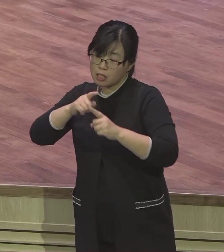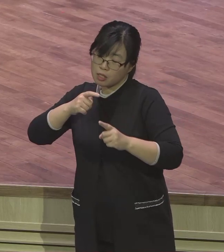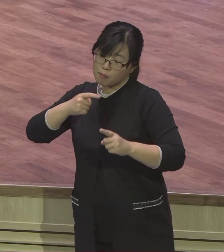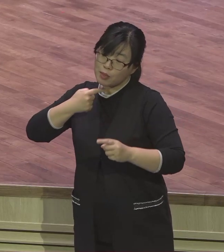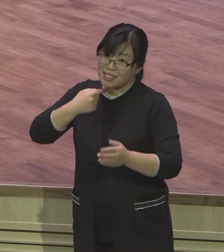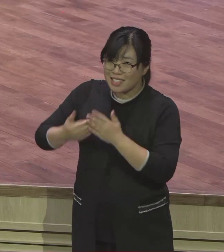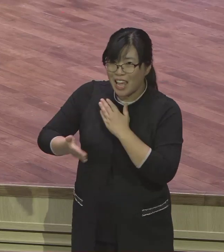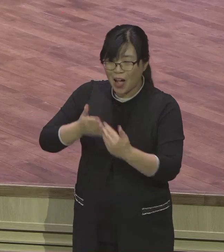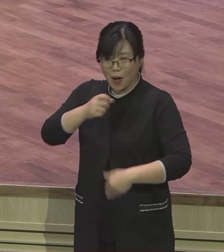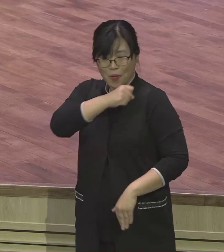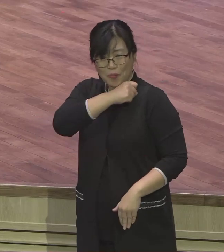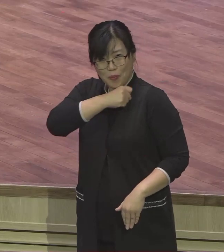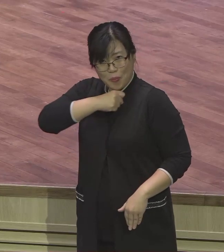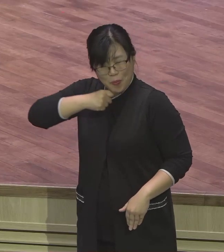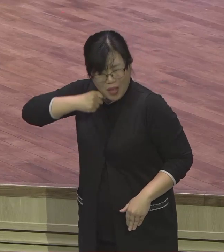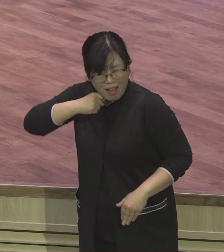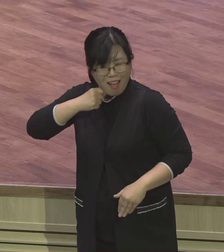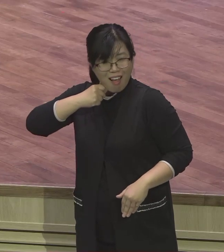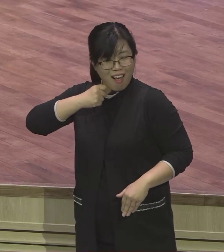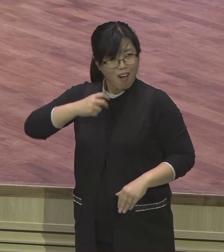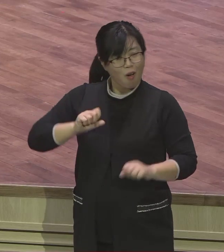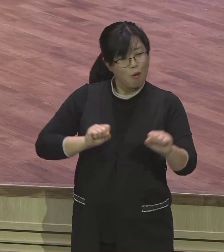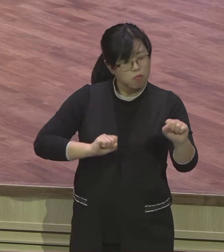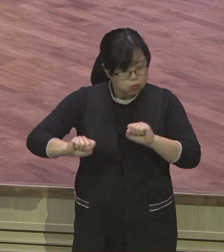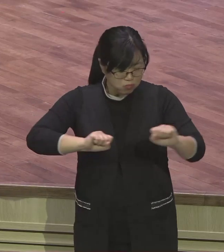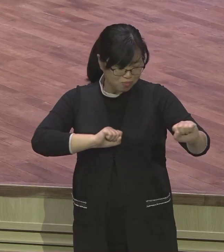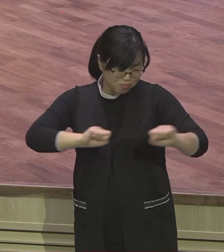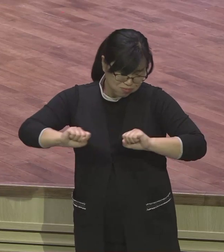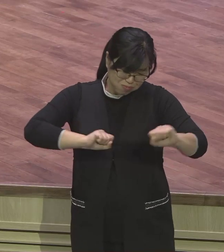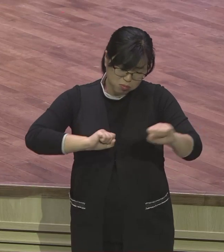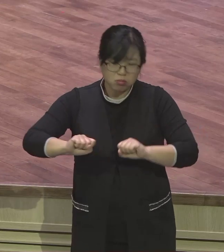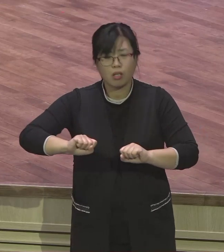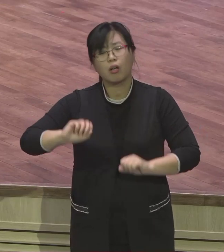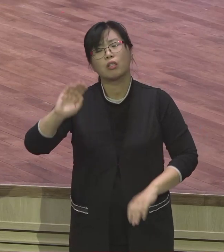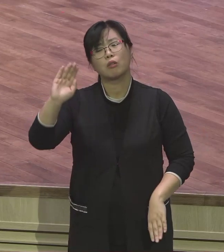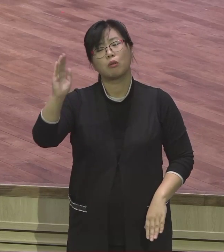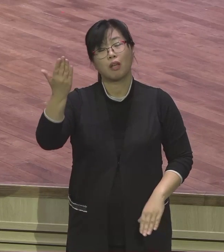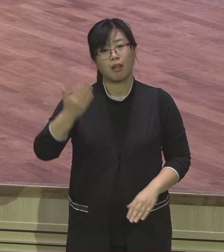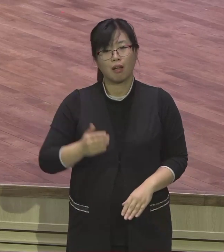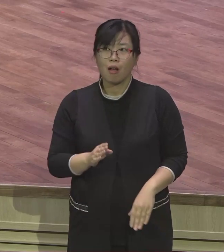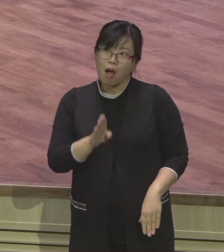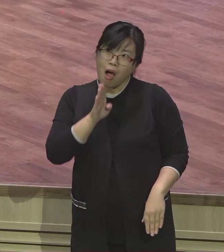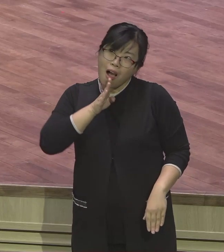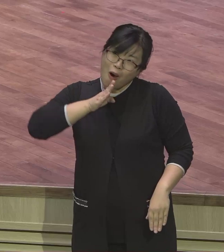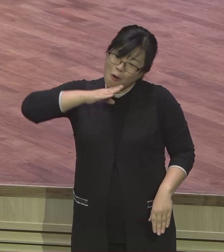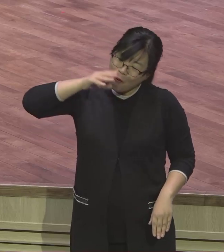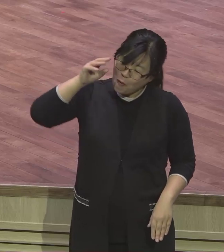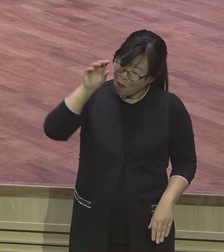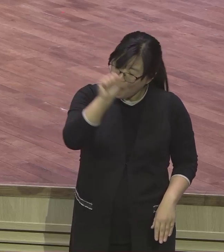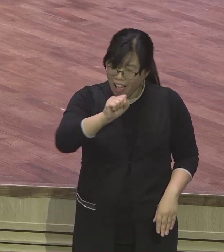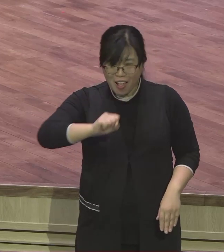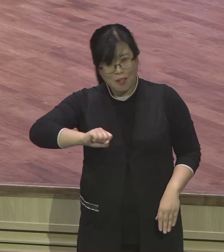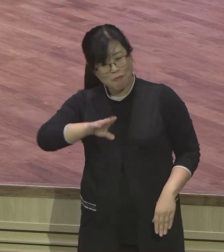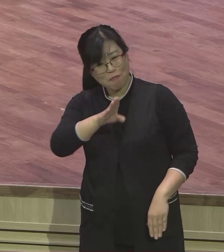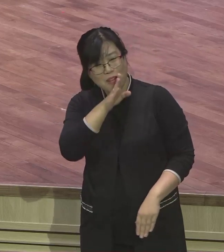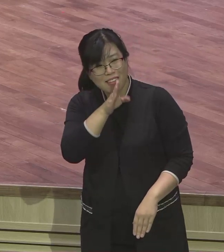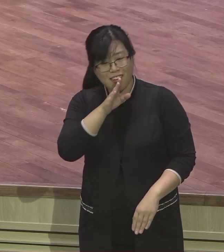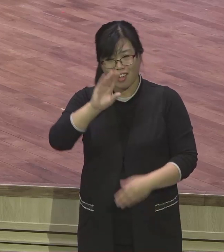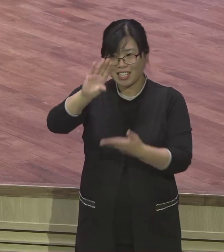살아 계신 계신 그리스도를 그리스도를 실제로 실제로 느끼고 느끼고 산단 산단 말해 야 그리스도가 오늘 또 나에게 그리스도 되셨구나. 주여 이 모든